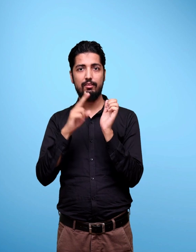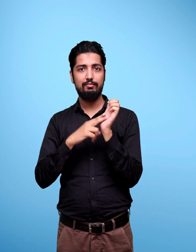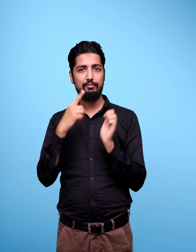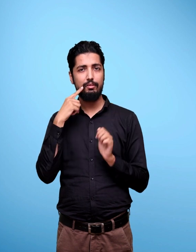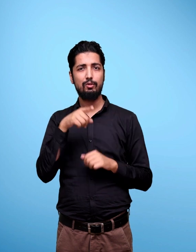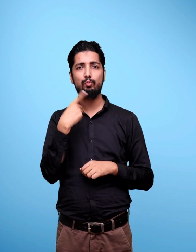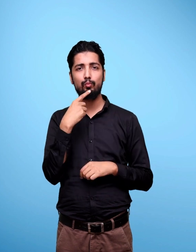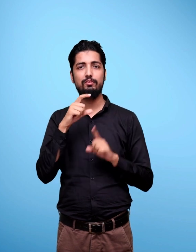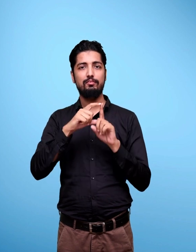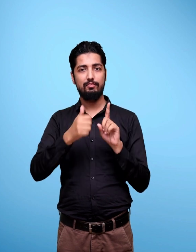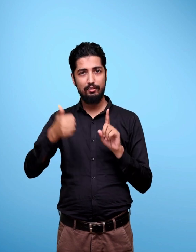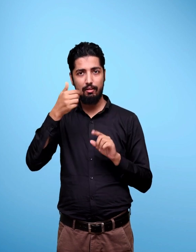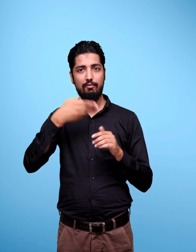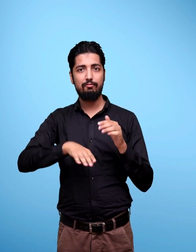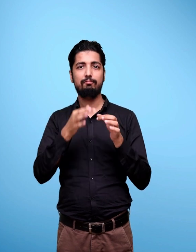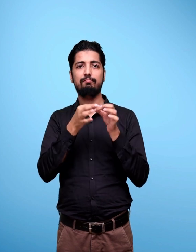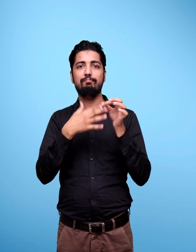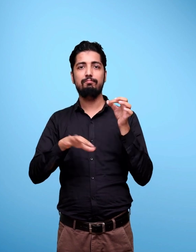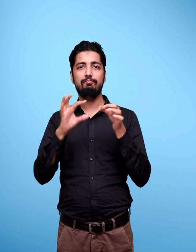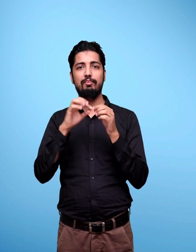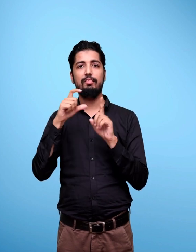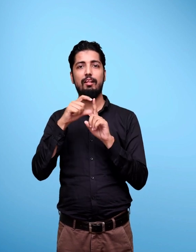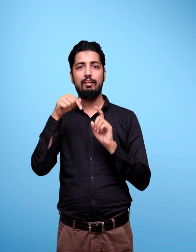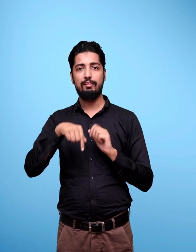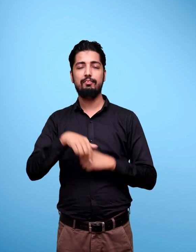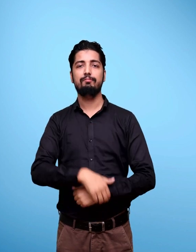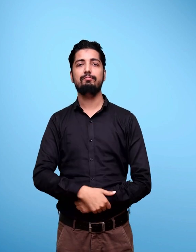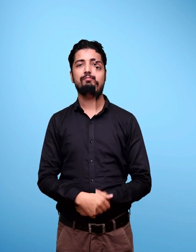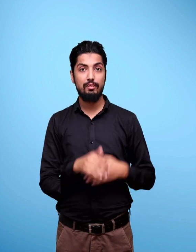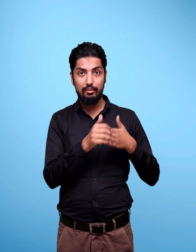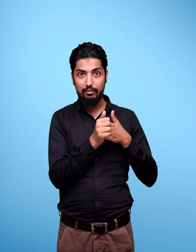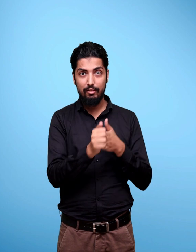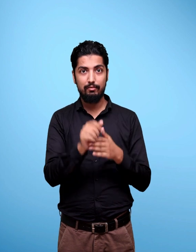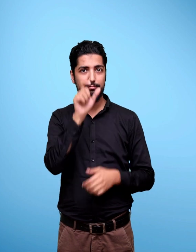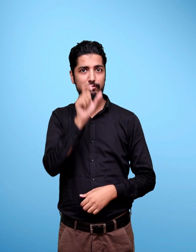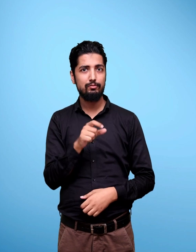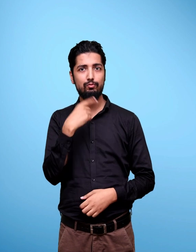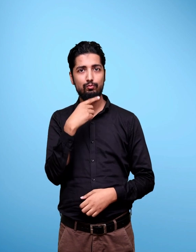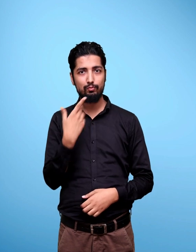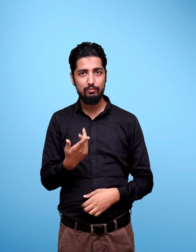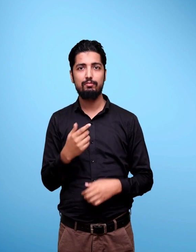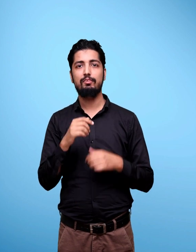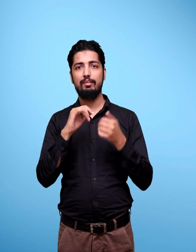Director NCERT New Delhi Guidance